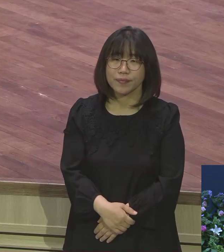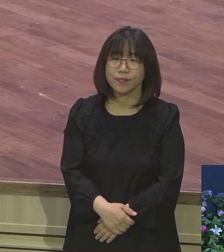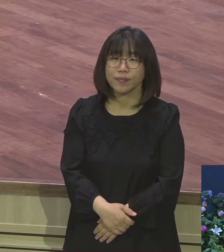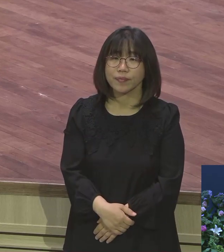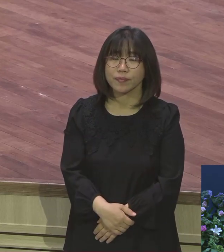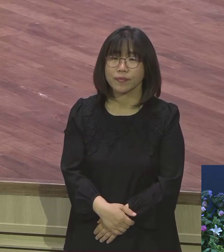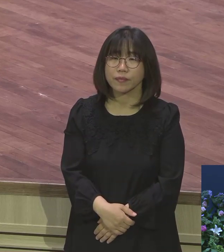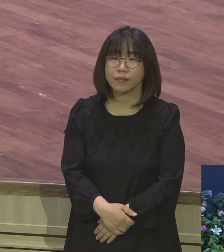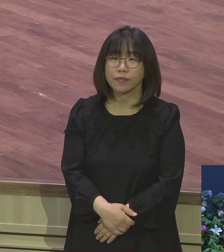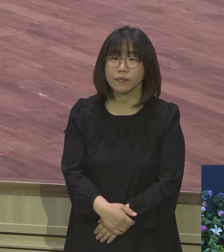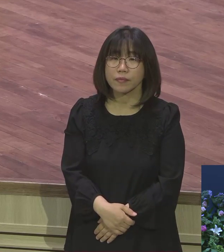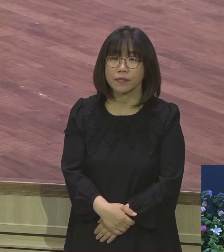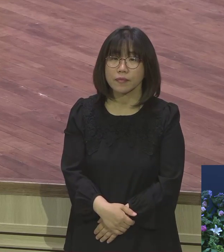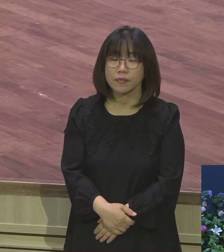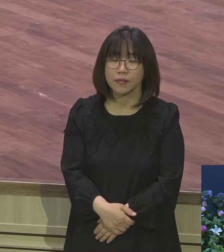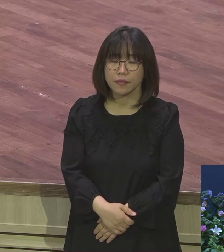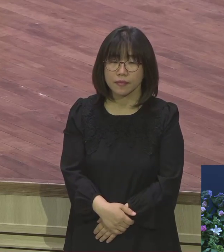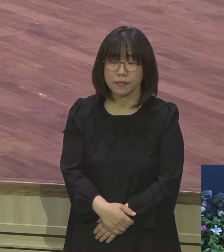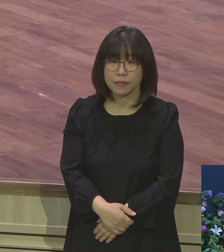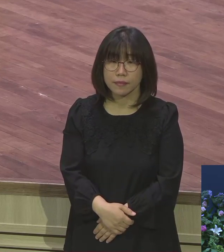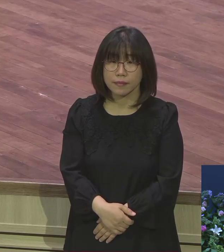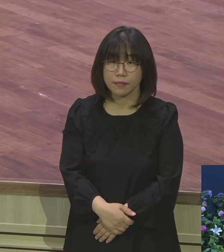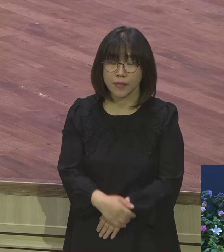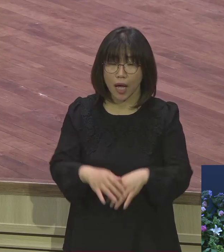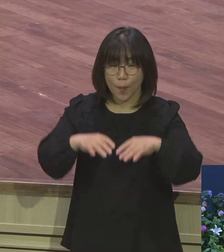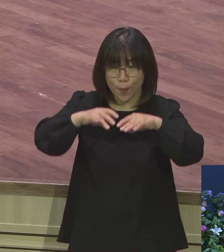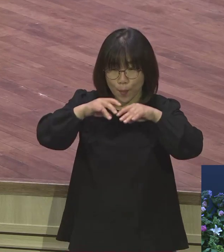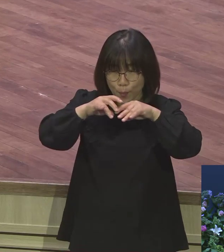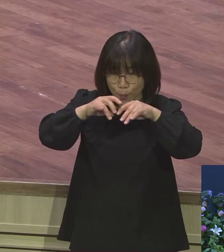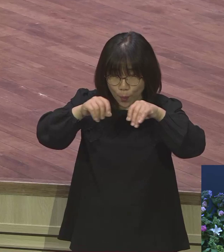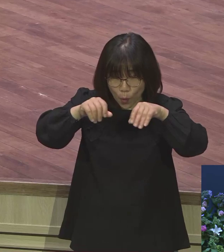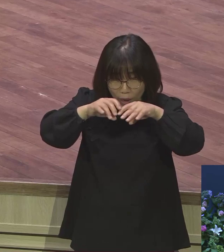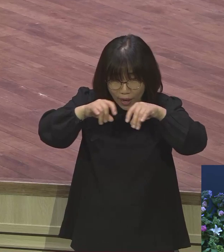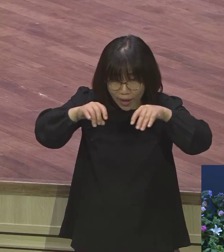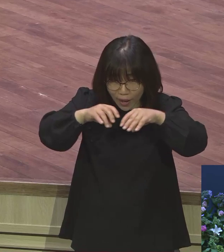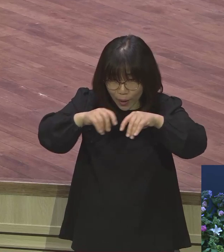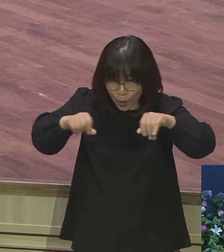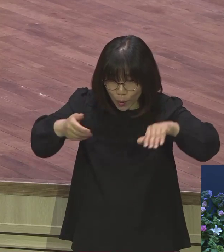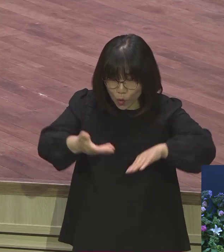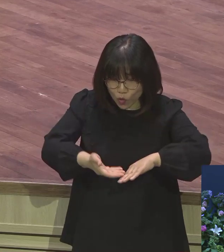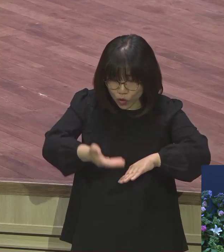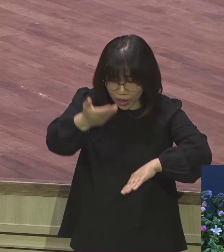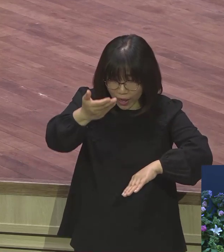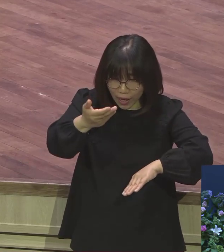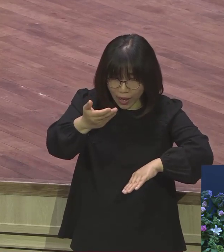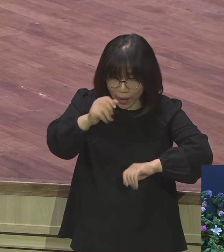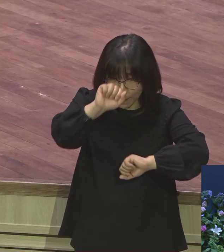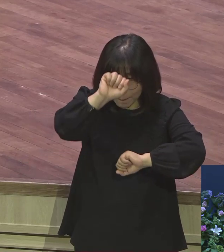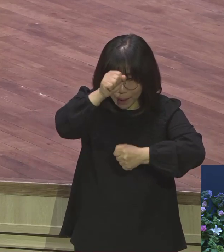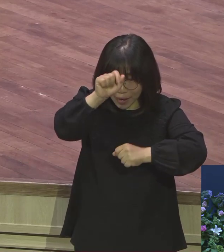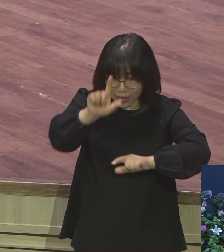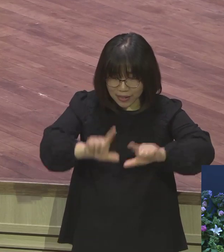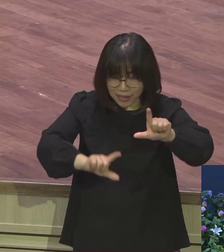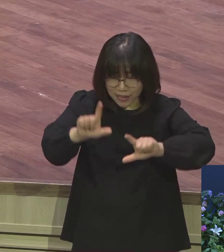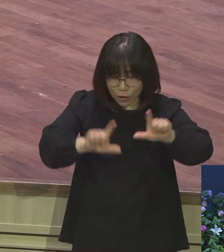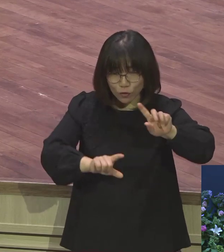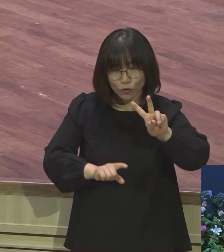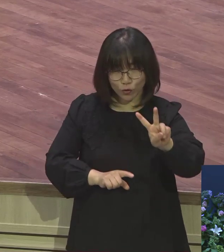모래 위에 두 발자국이라는 시시가 있습니다 이 시는 예수님과